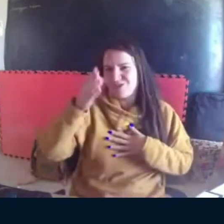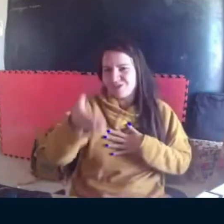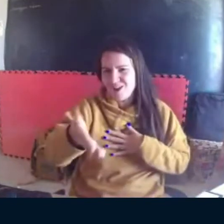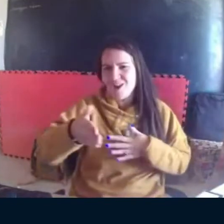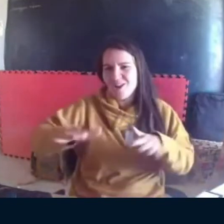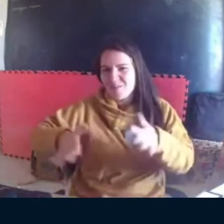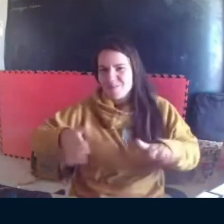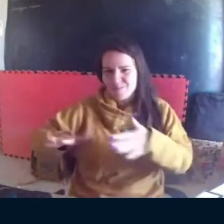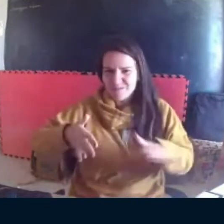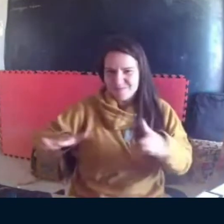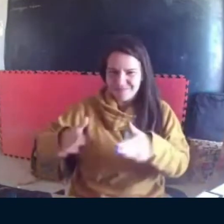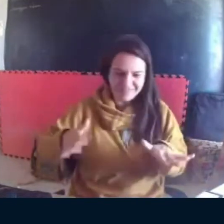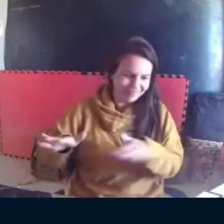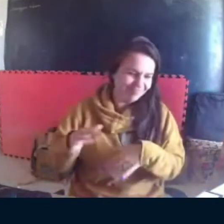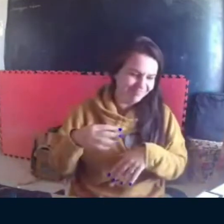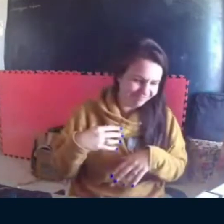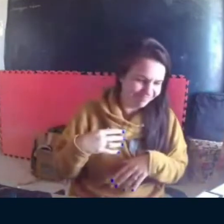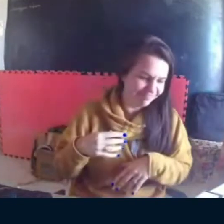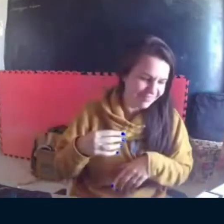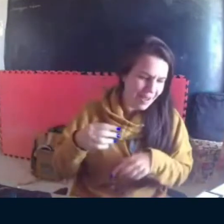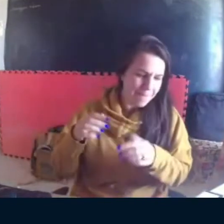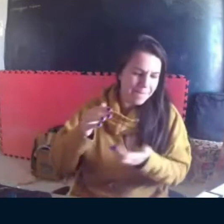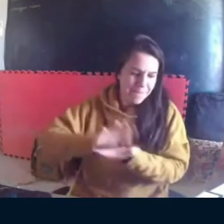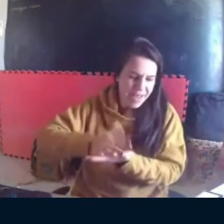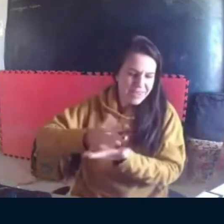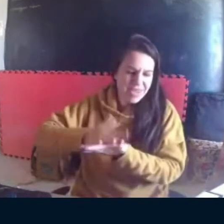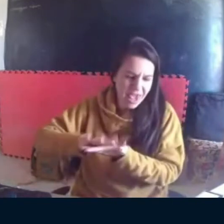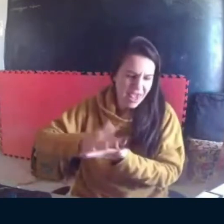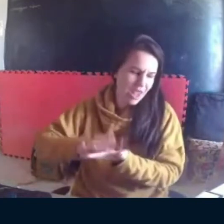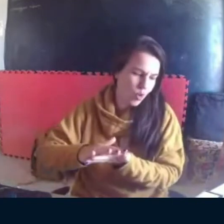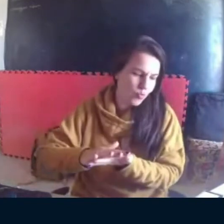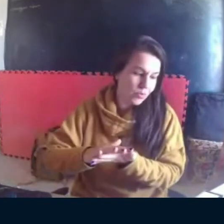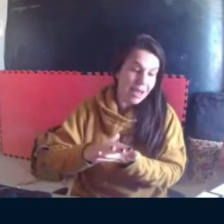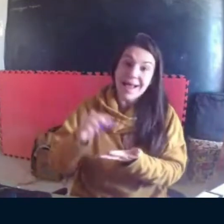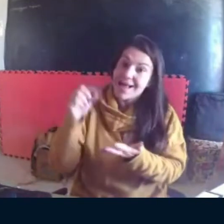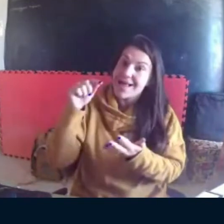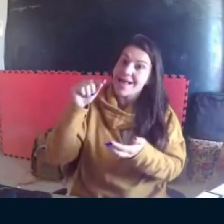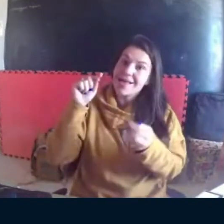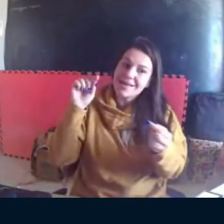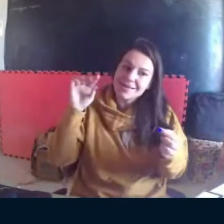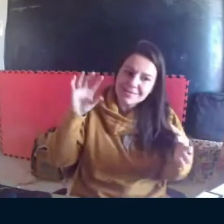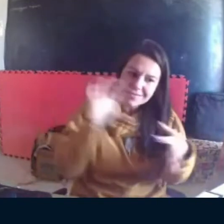Então, foi bem emocionante essa história, toda essa entrevista.